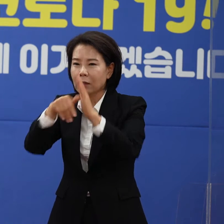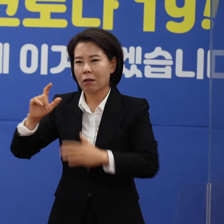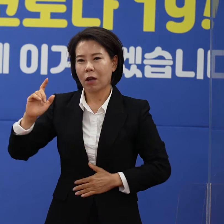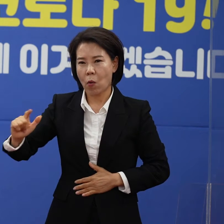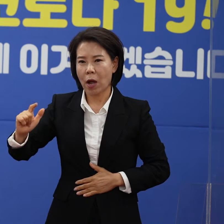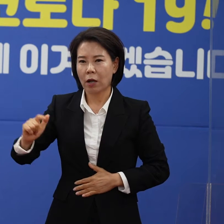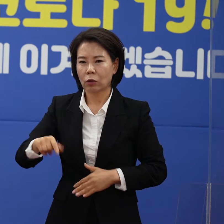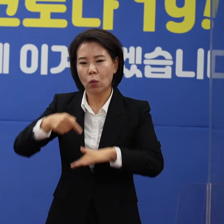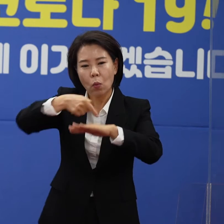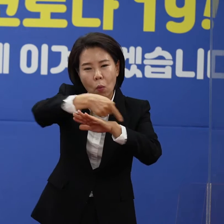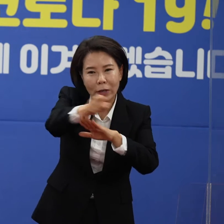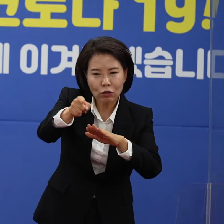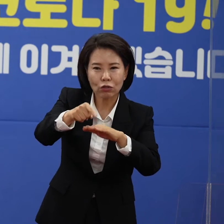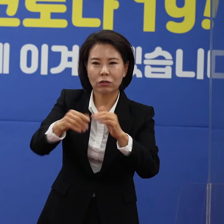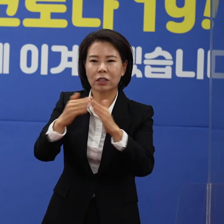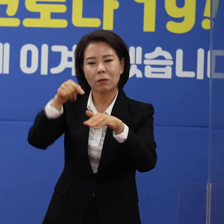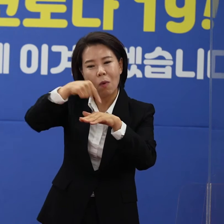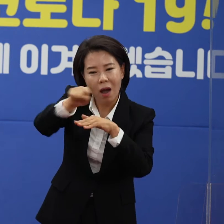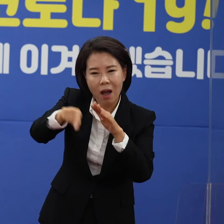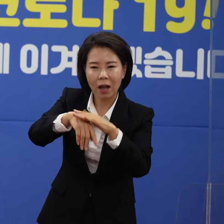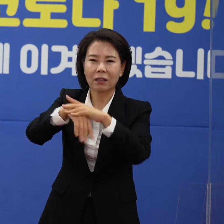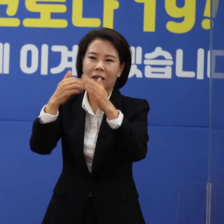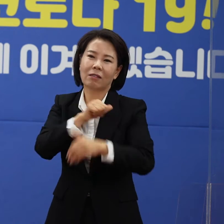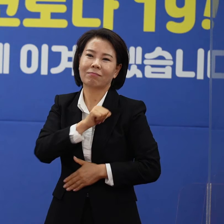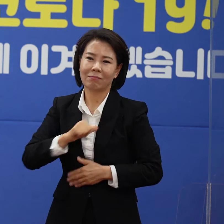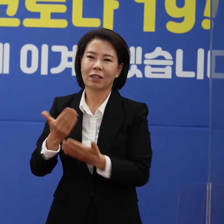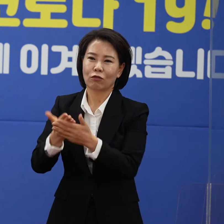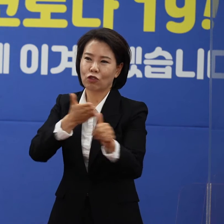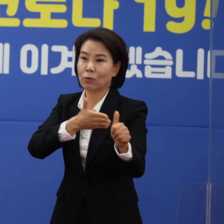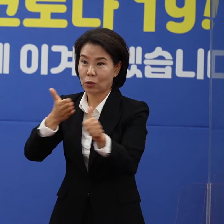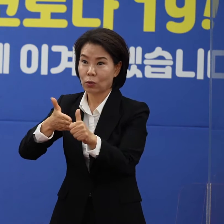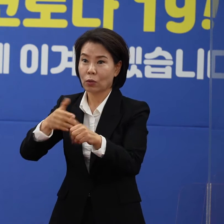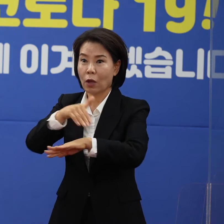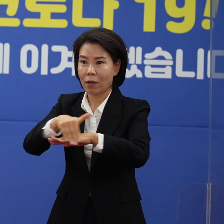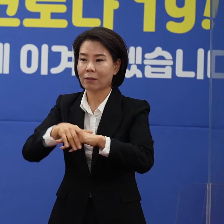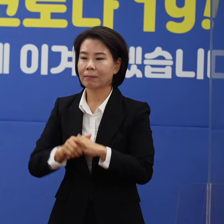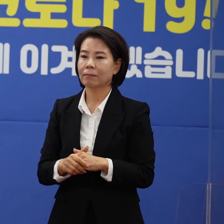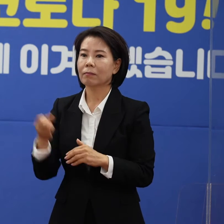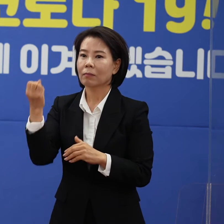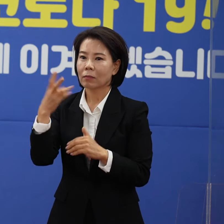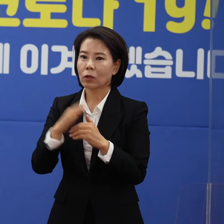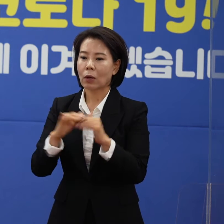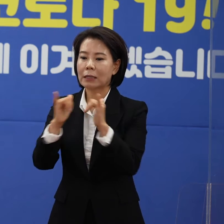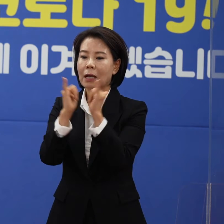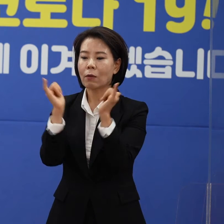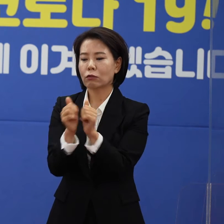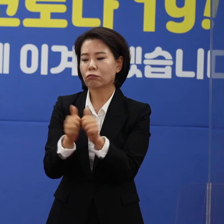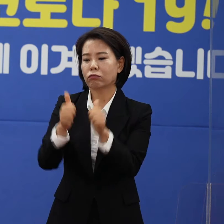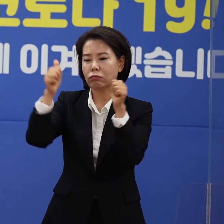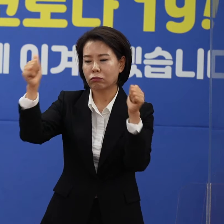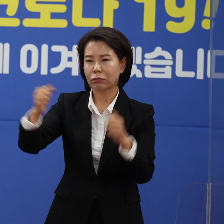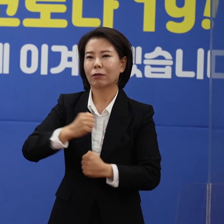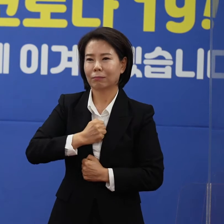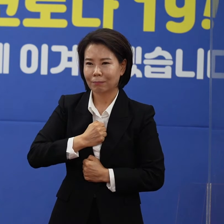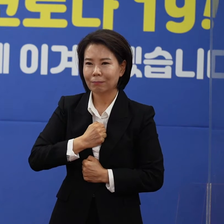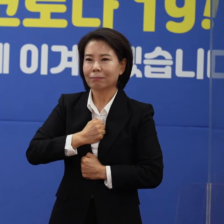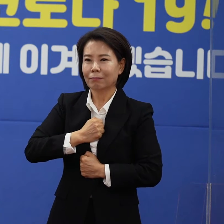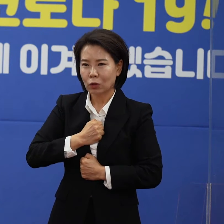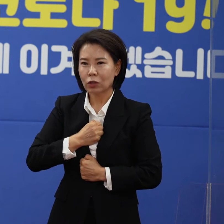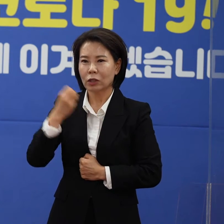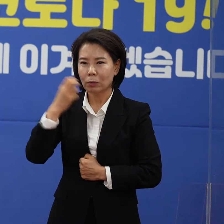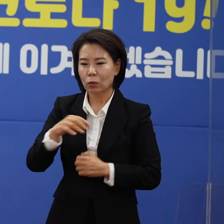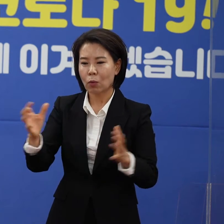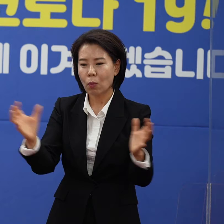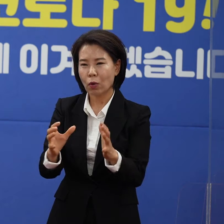외출, 자제 등의 동참을 이끌어낼 방침입니다. 또한 사회적 거리득이 준수와 모임 자제